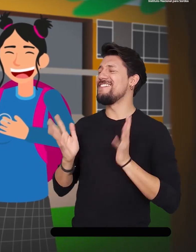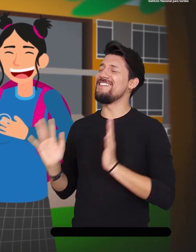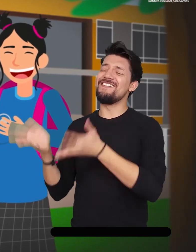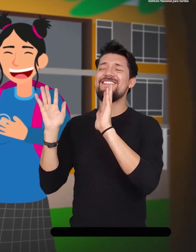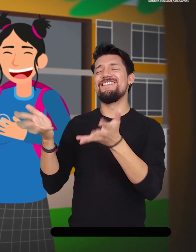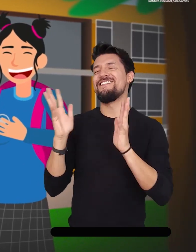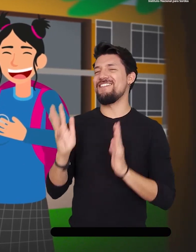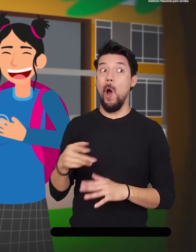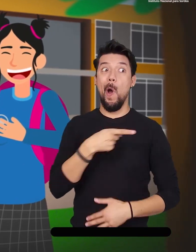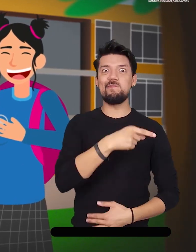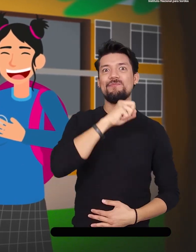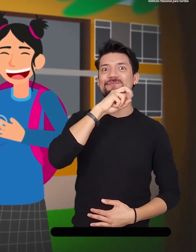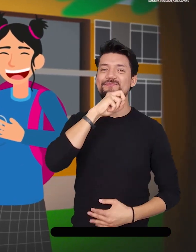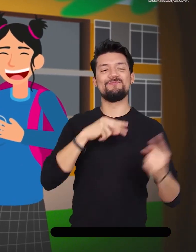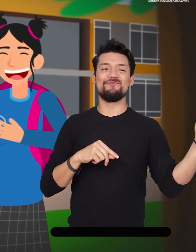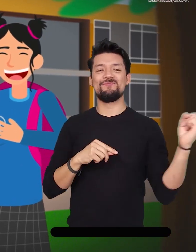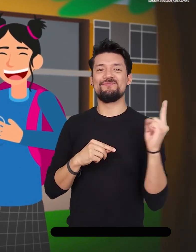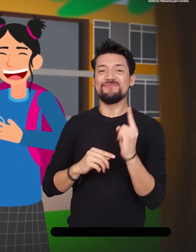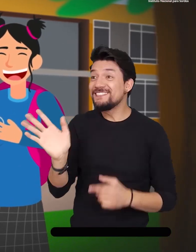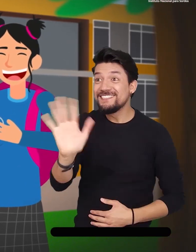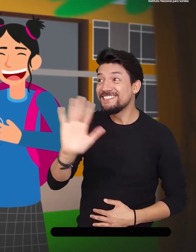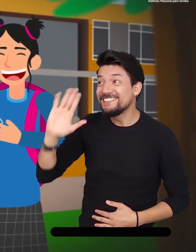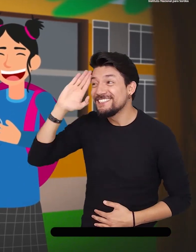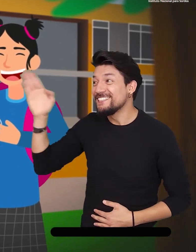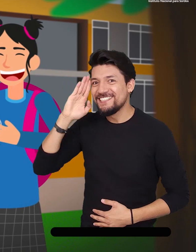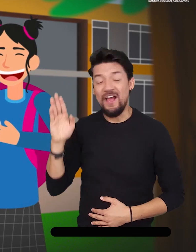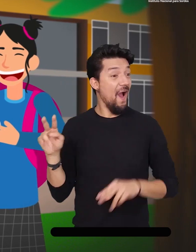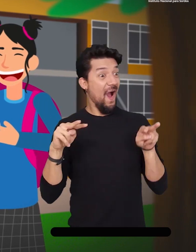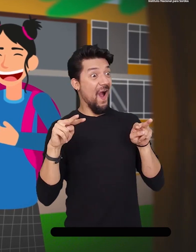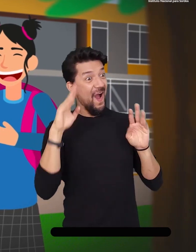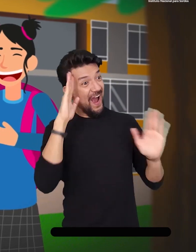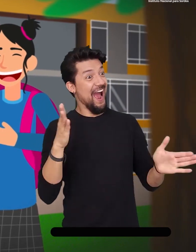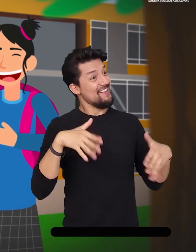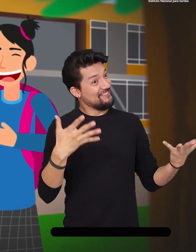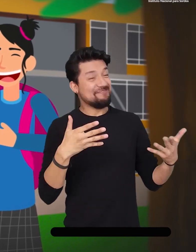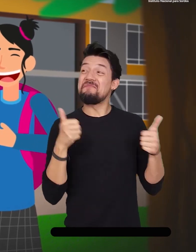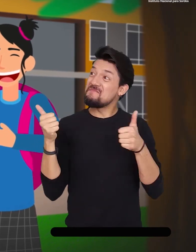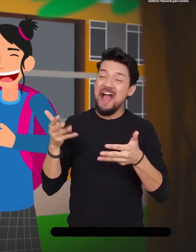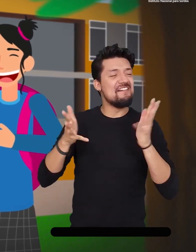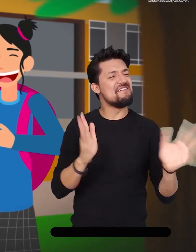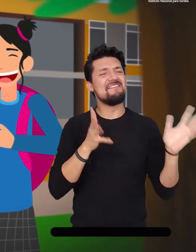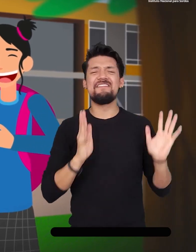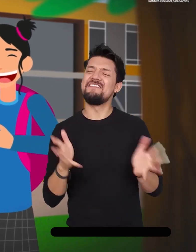Al rato llegó Marcela. Ella era una de sus compañeras oyentes. Los tres